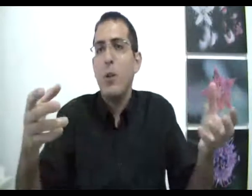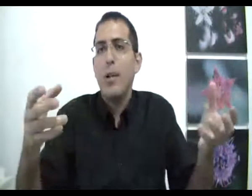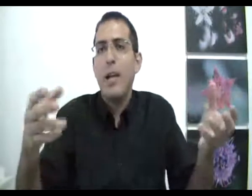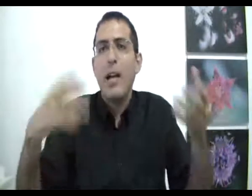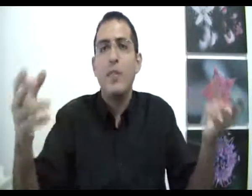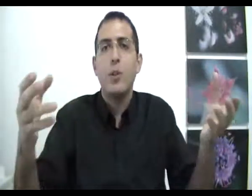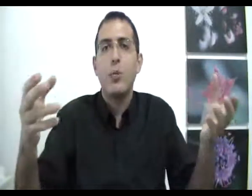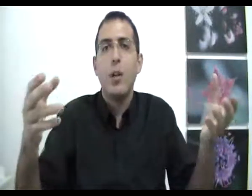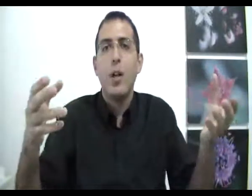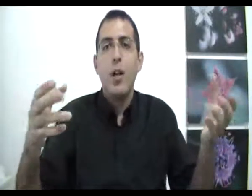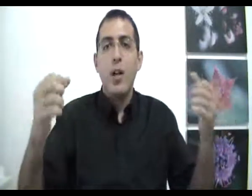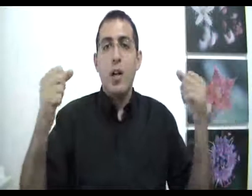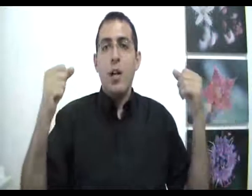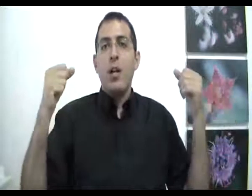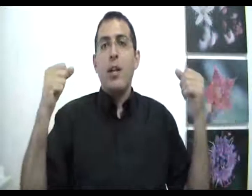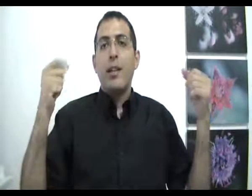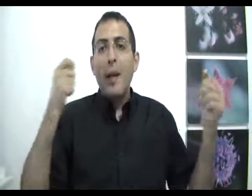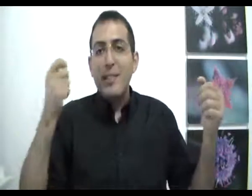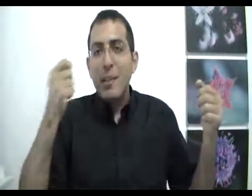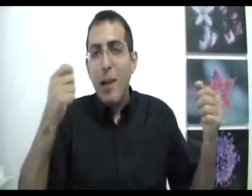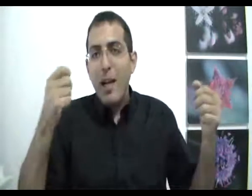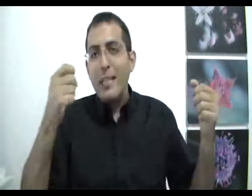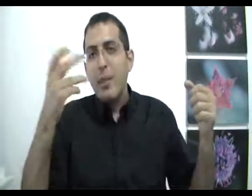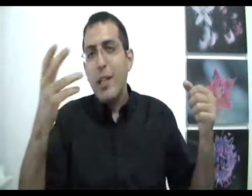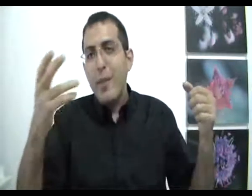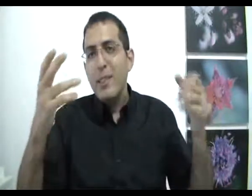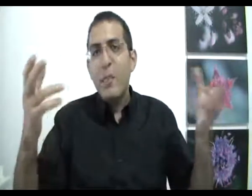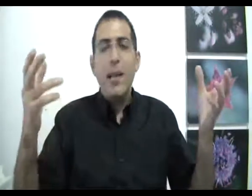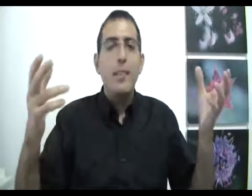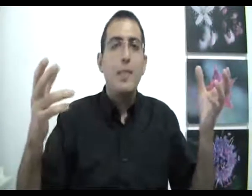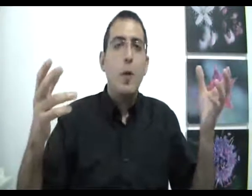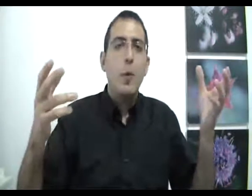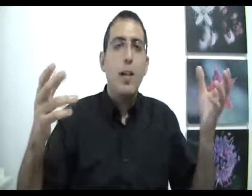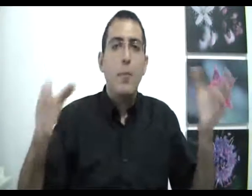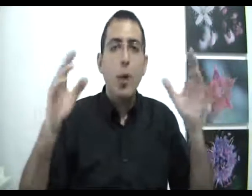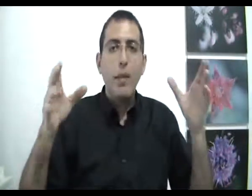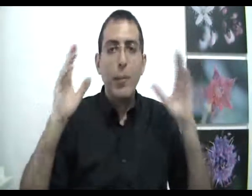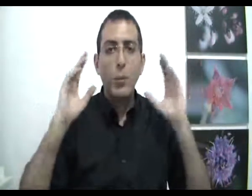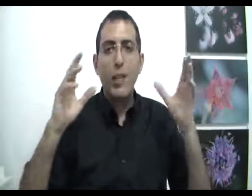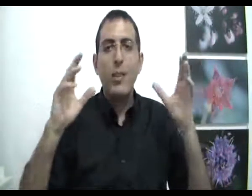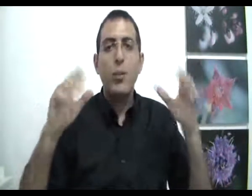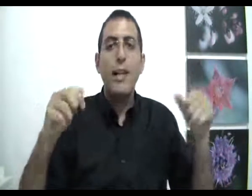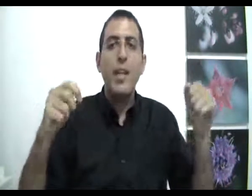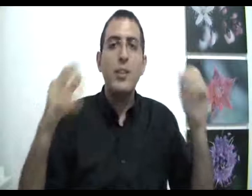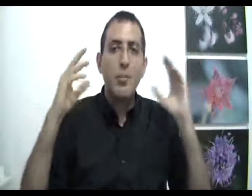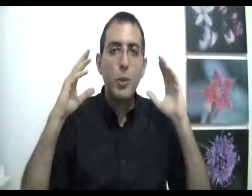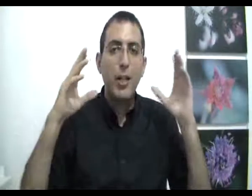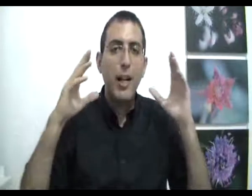רק אפשרות כי גם הסיבה העצם זה שקיימת סיבה גם זה עצמו לא מחויה ובכל מקרה בשורה התחתונה יש איזה משהו אחד